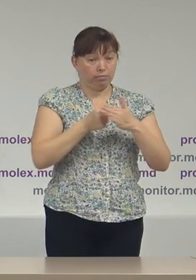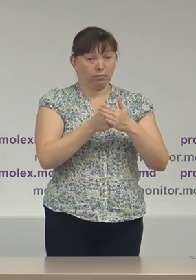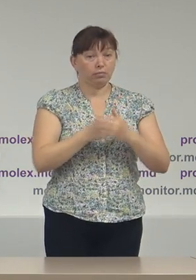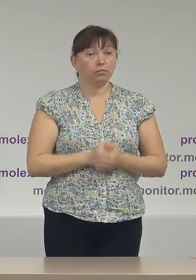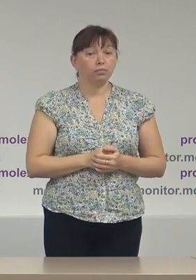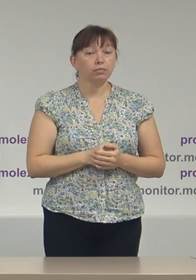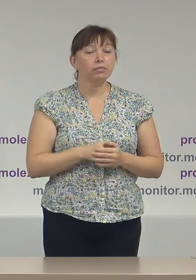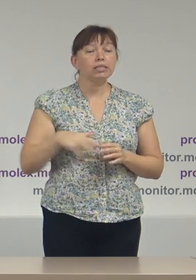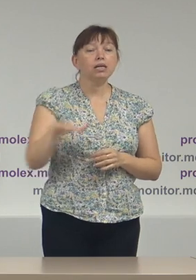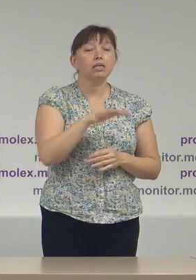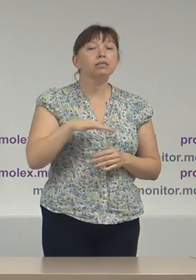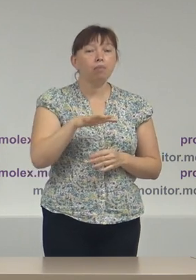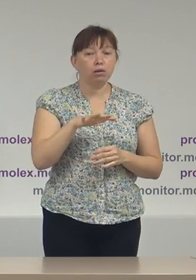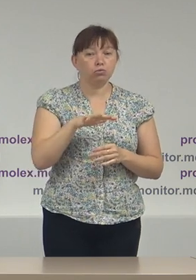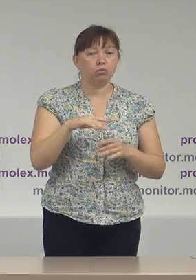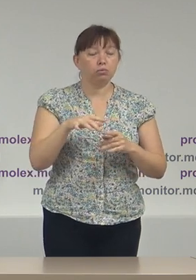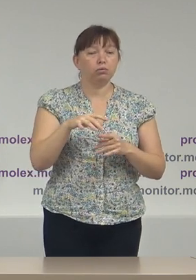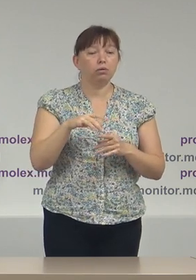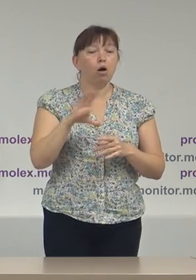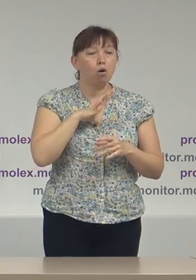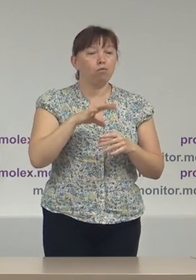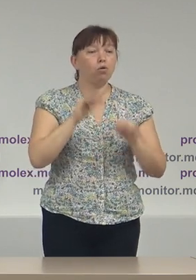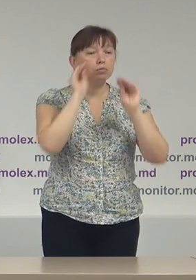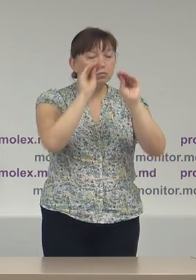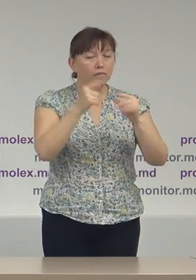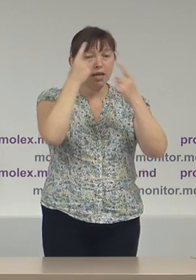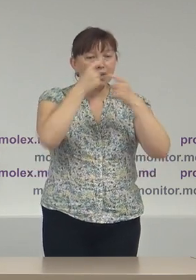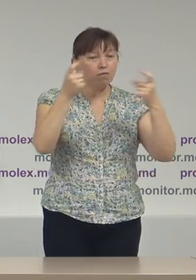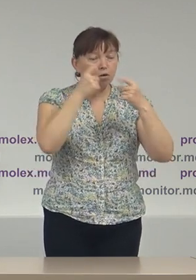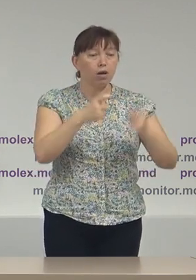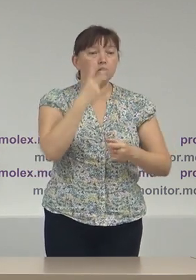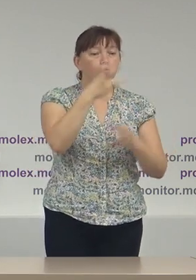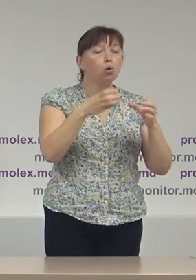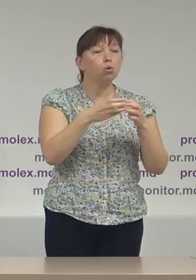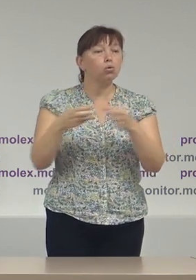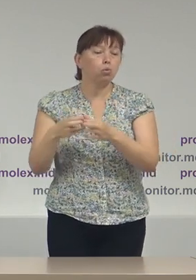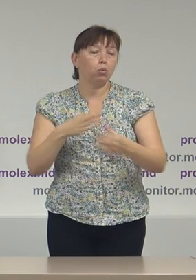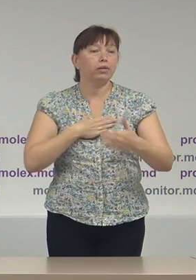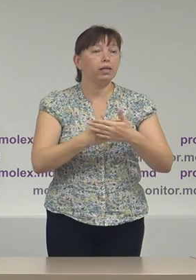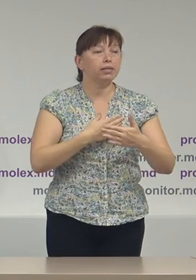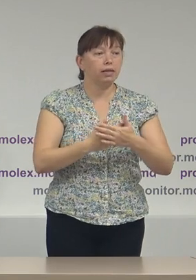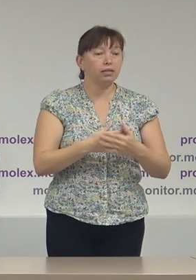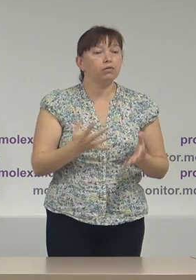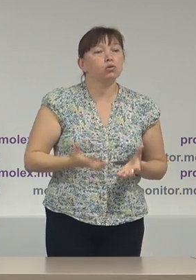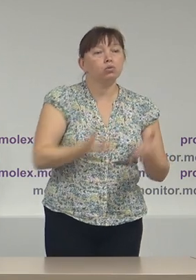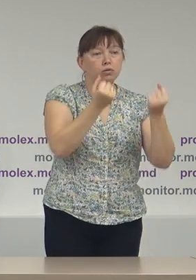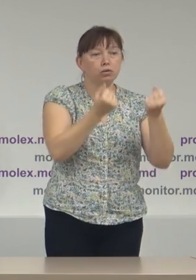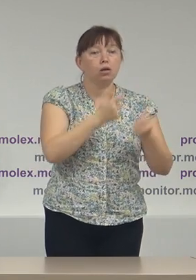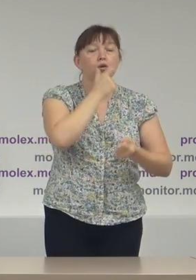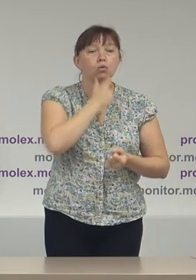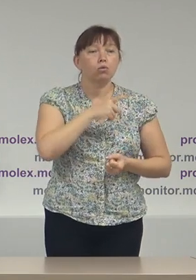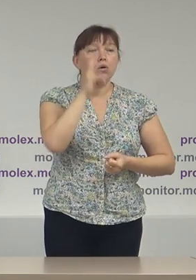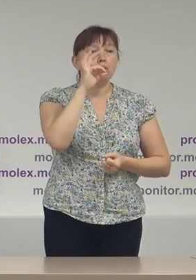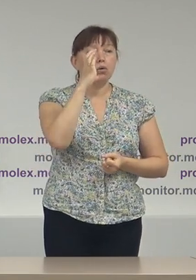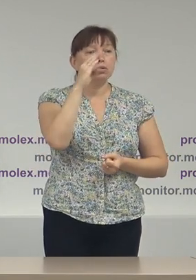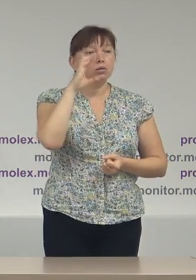în spațiu public au fost formulate informații de două grupe de inițiativă în susținerea domnului Costa